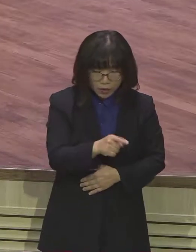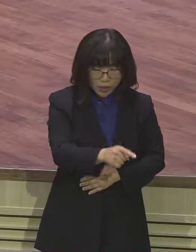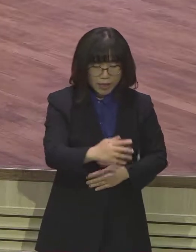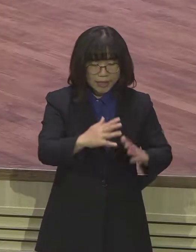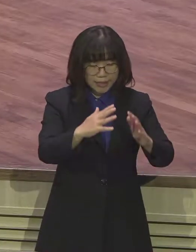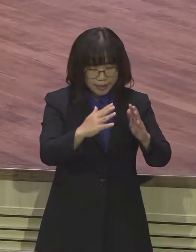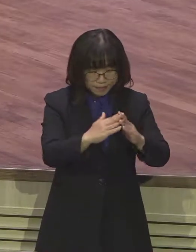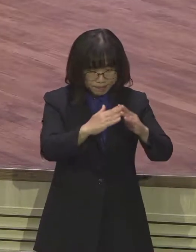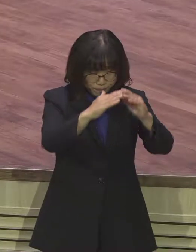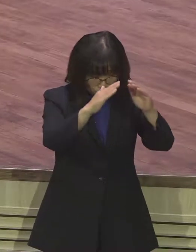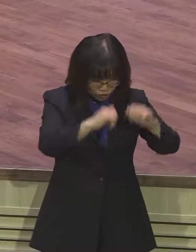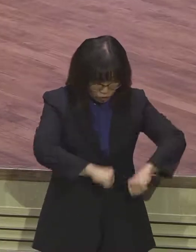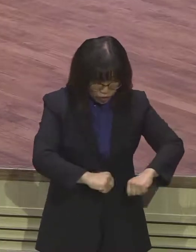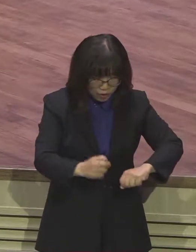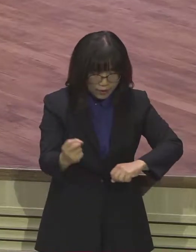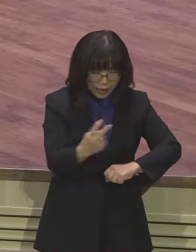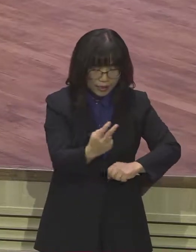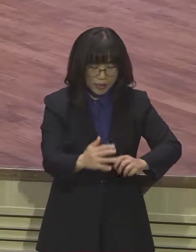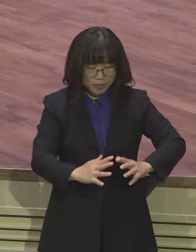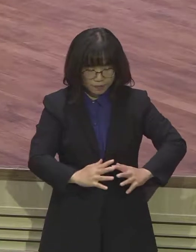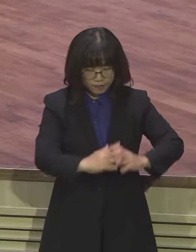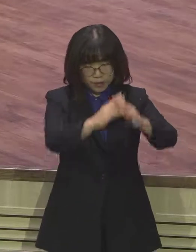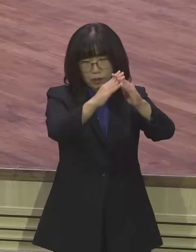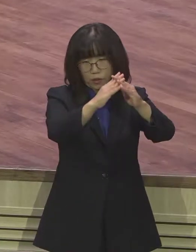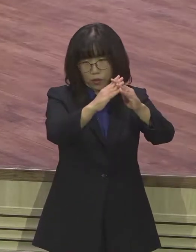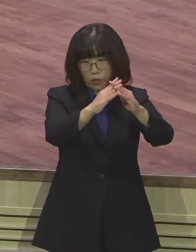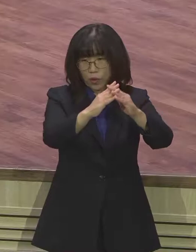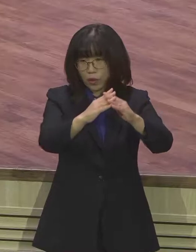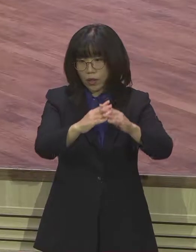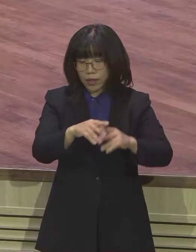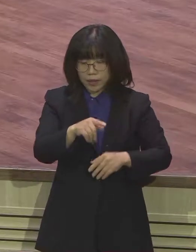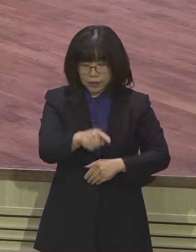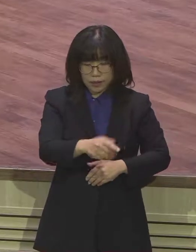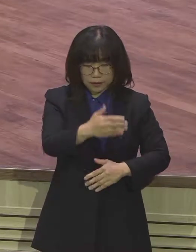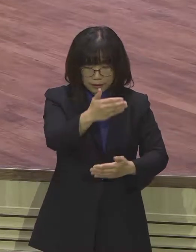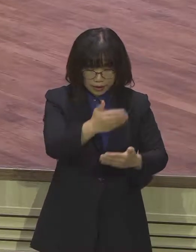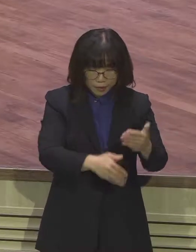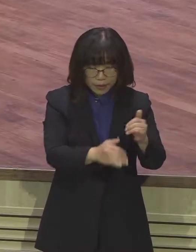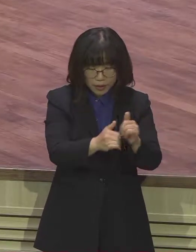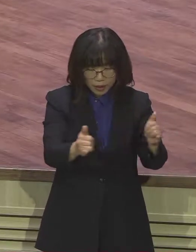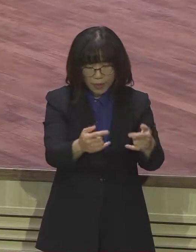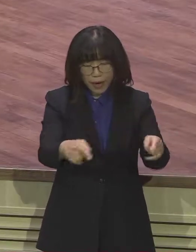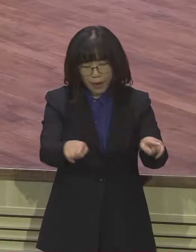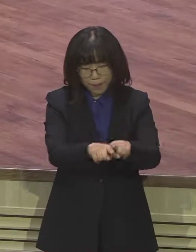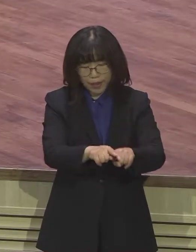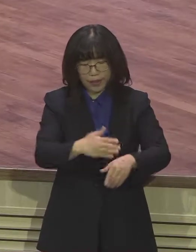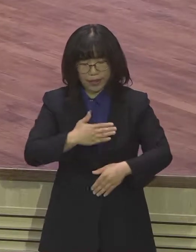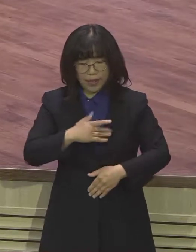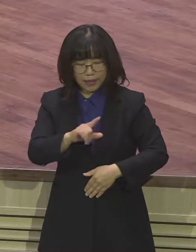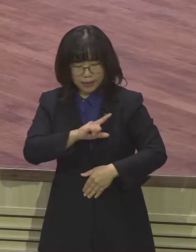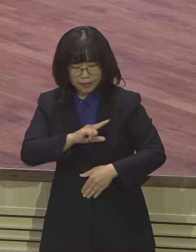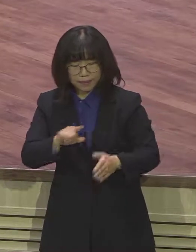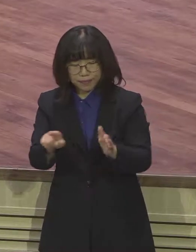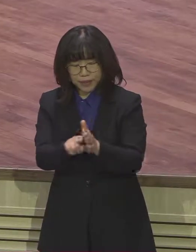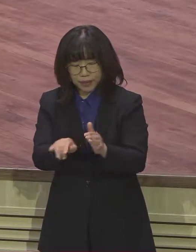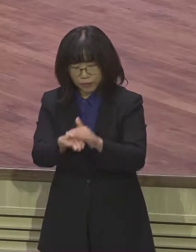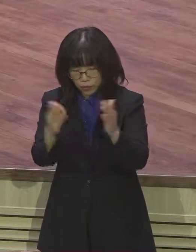또 그 허물어진 것을 다시 지어 일으키리니 이는 그 남은 사람들과 내 이름으로 일컬음을 받는 모든 이방인들로